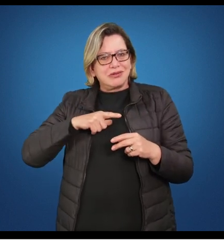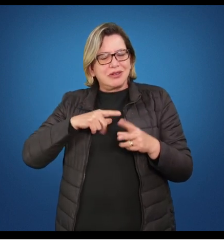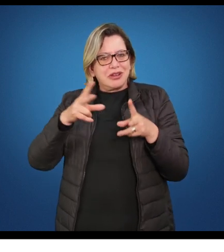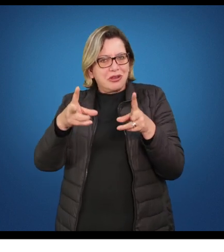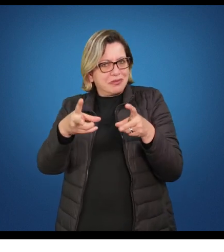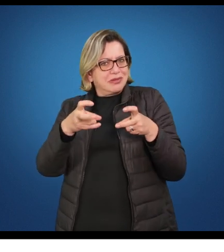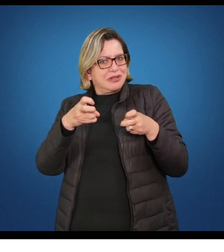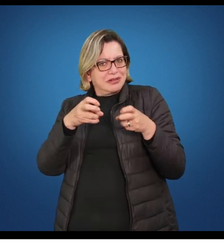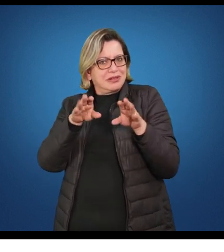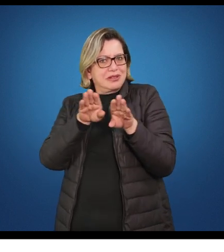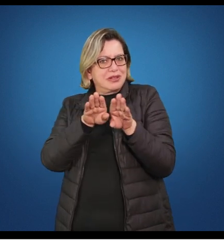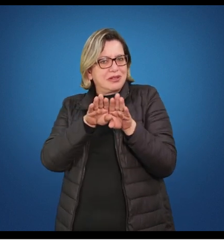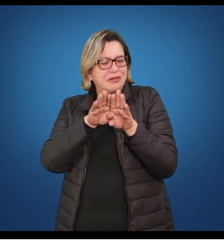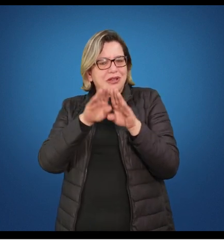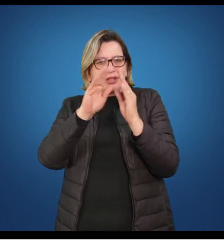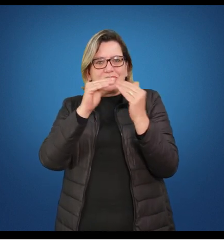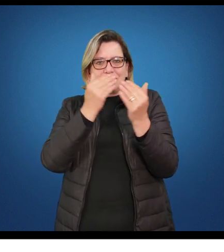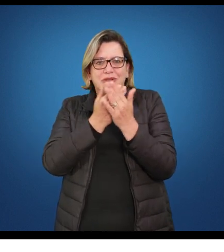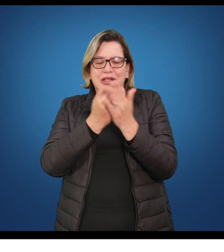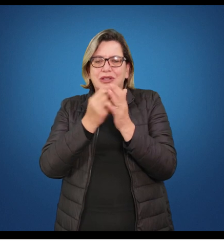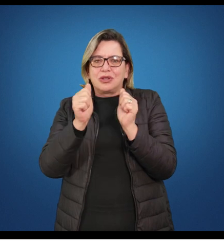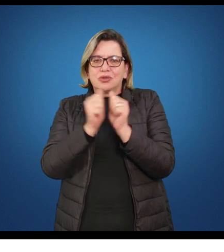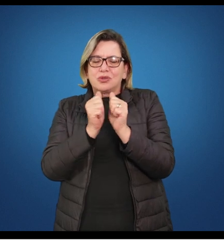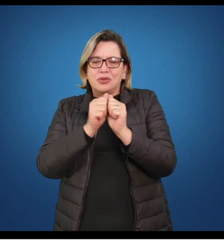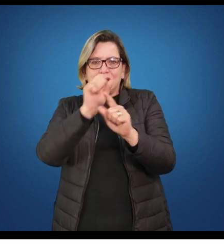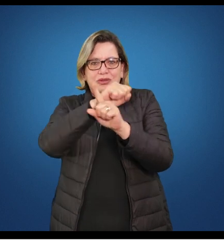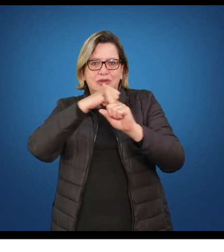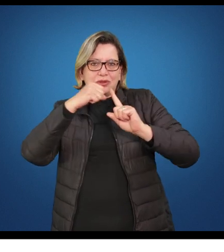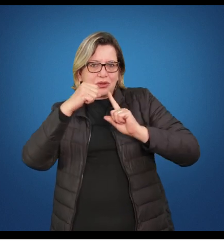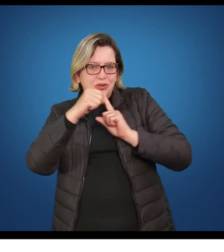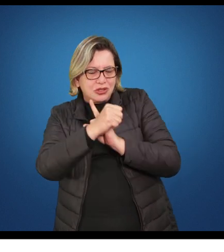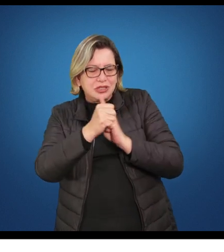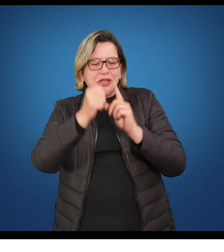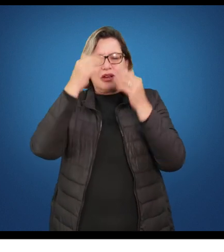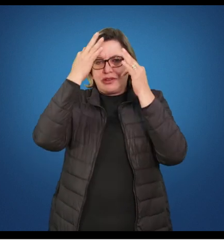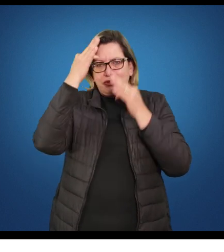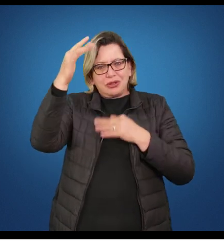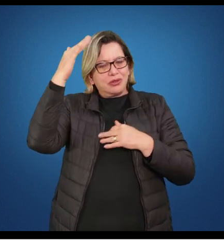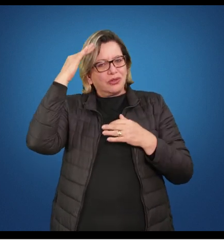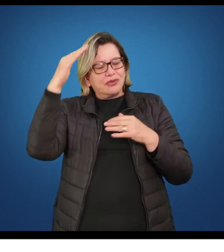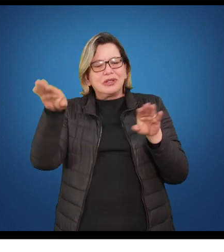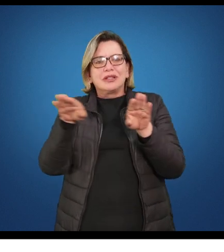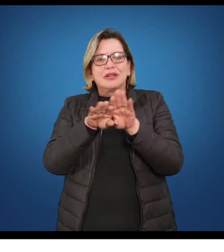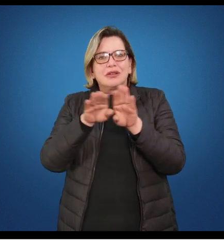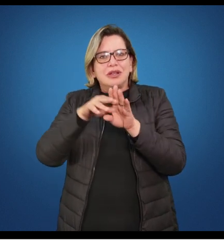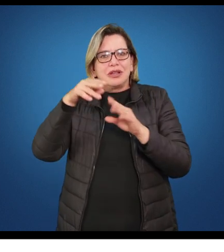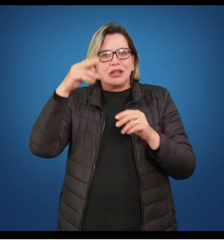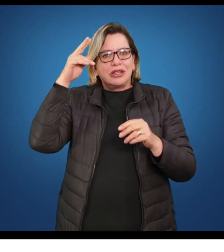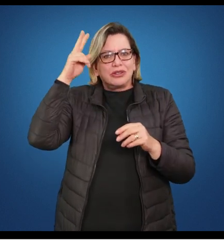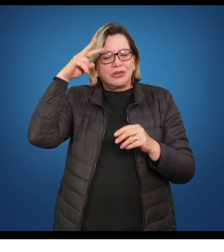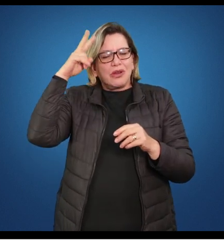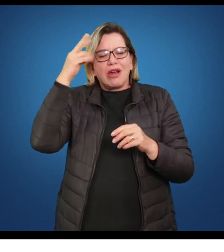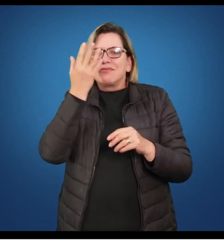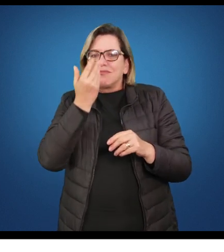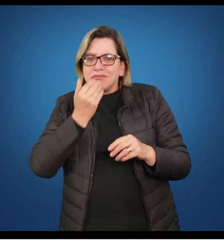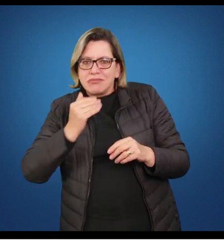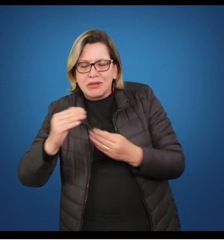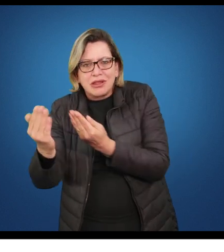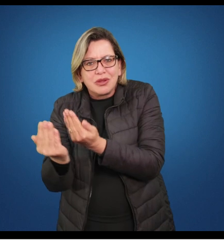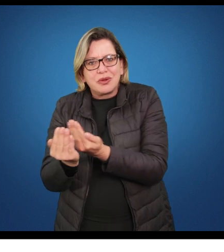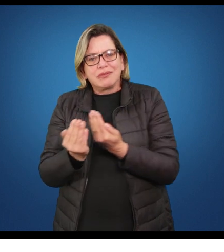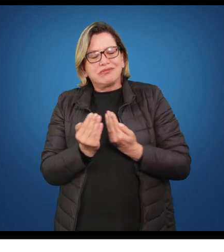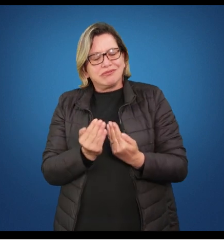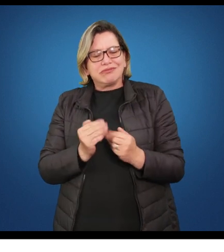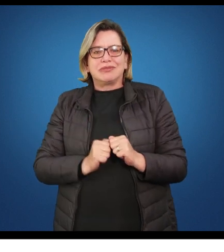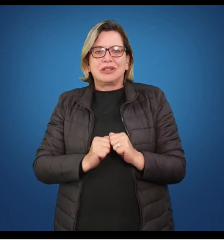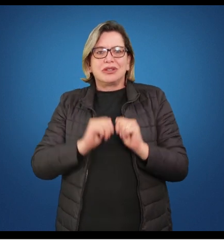a partir da sociologia, da filosofia e dos estudos da história da criança e do adolescente. Além desses conceitos, a